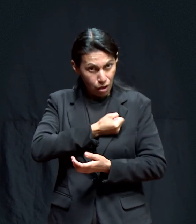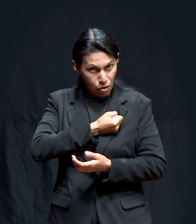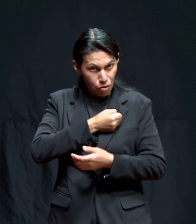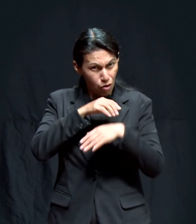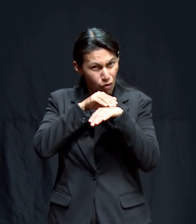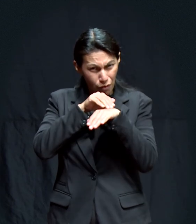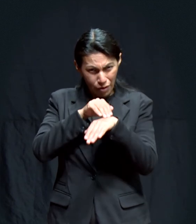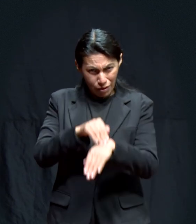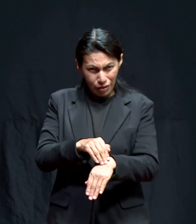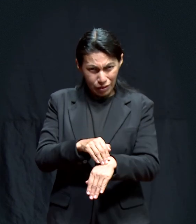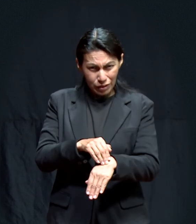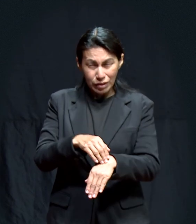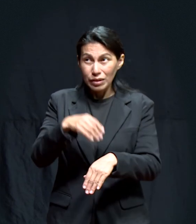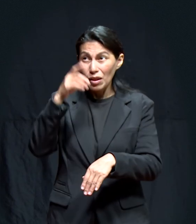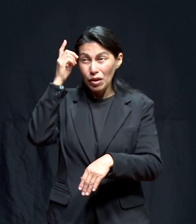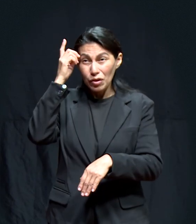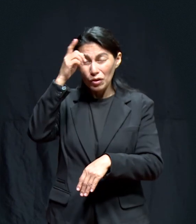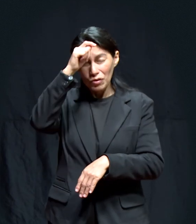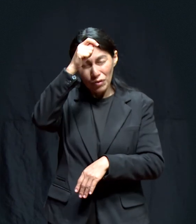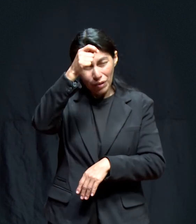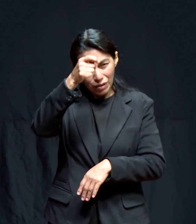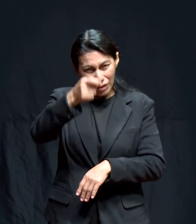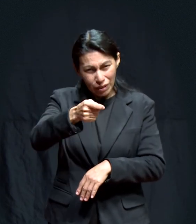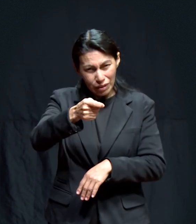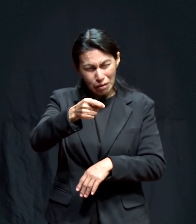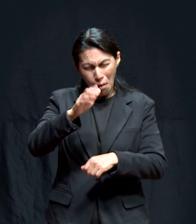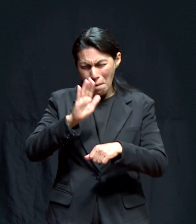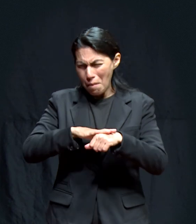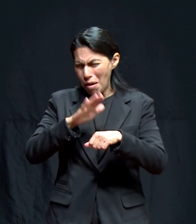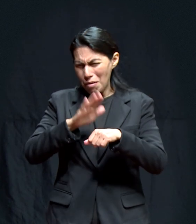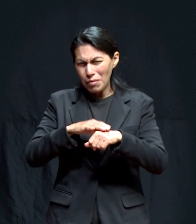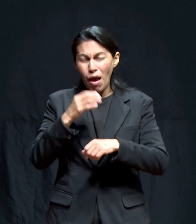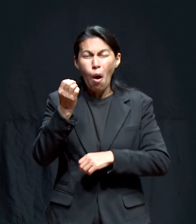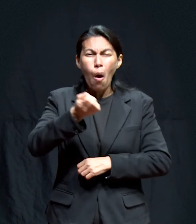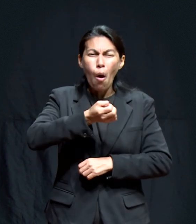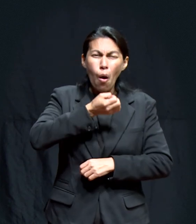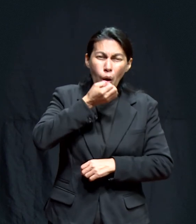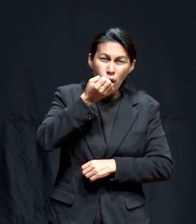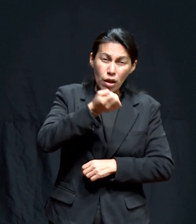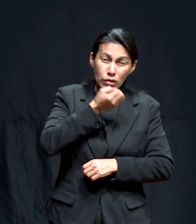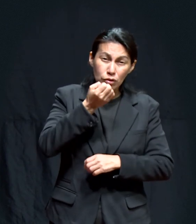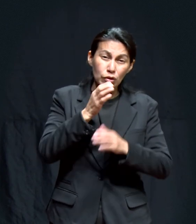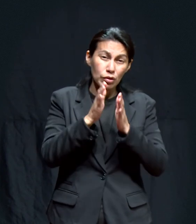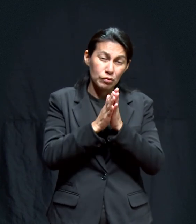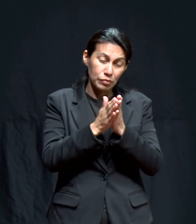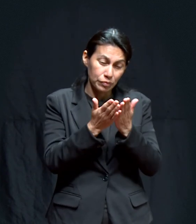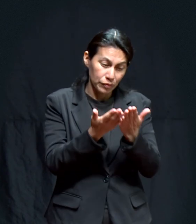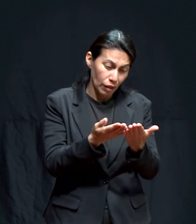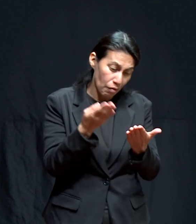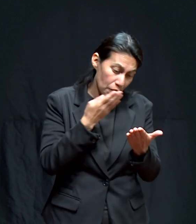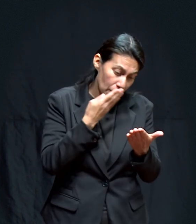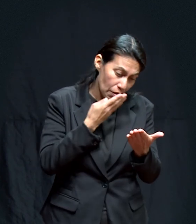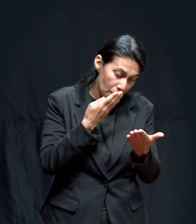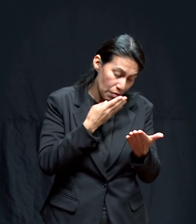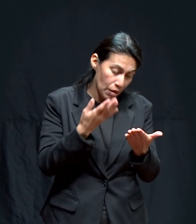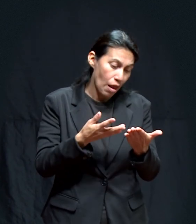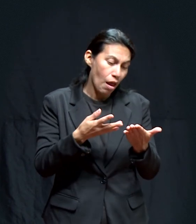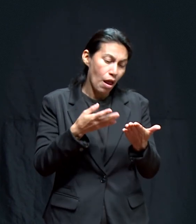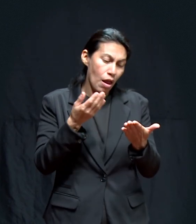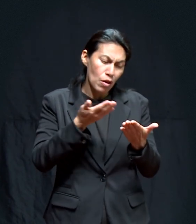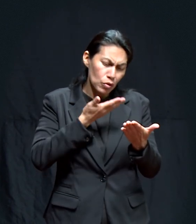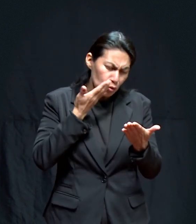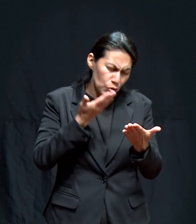Las leyes De la salud Más La bendición De Dios A través De la oración Y reflexión En su palabra